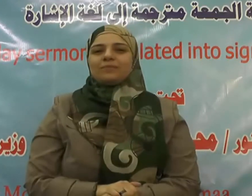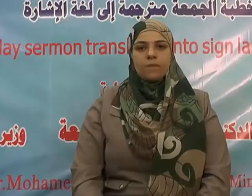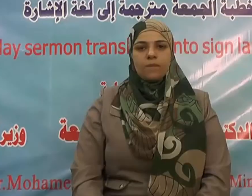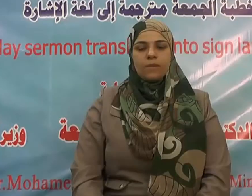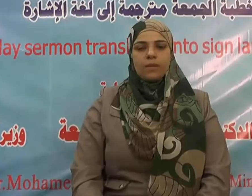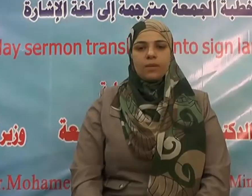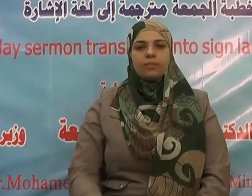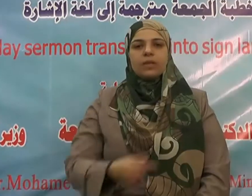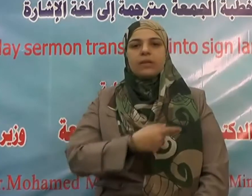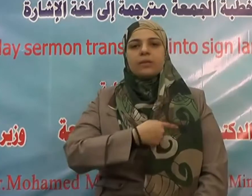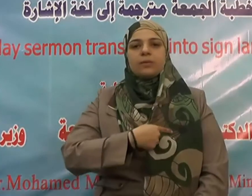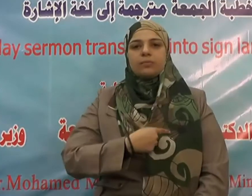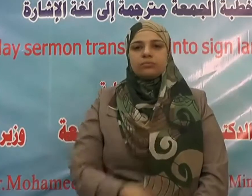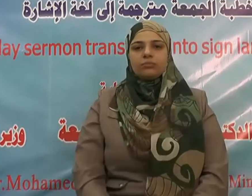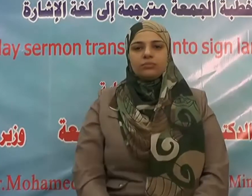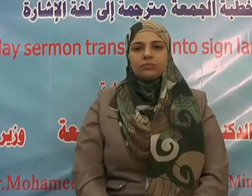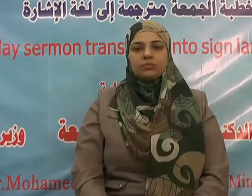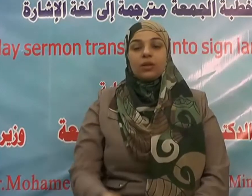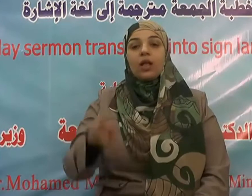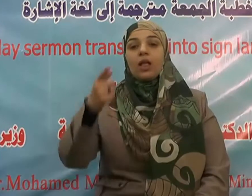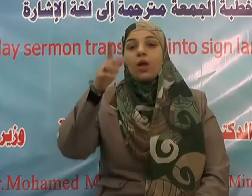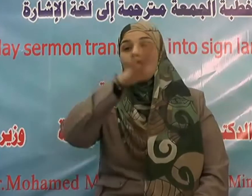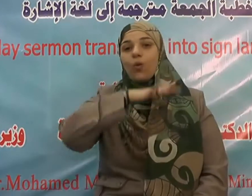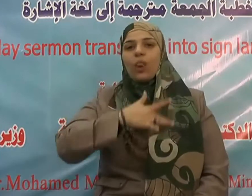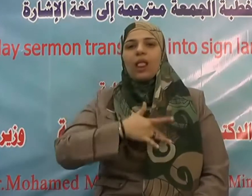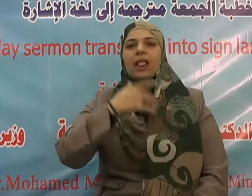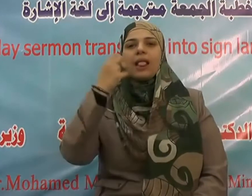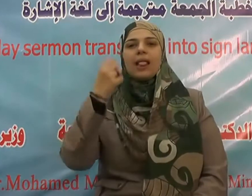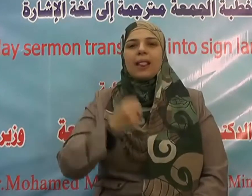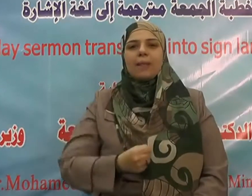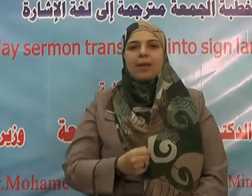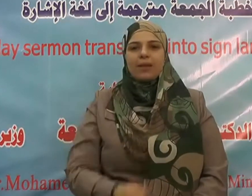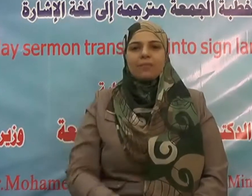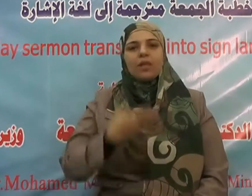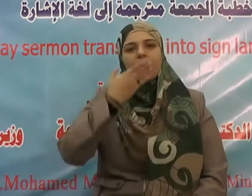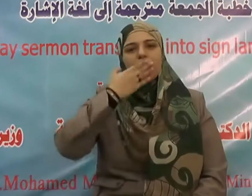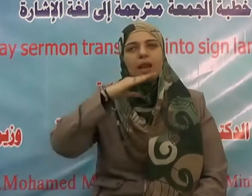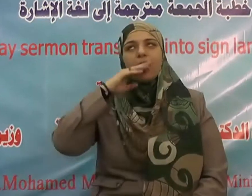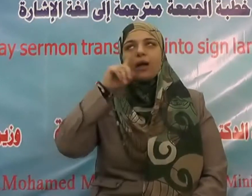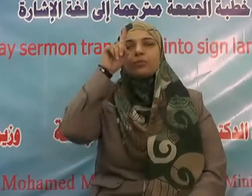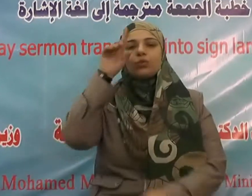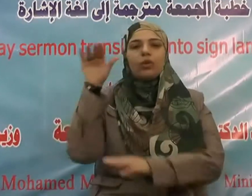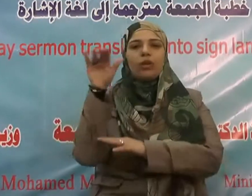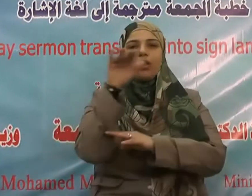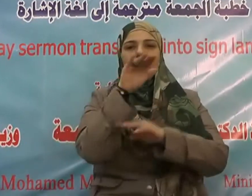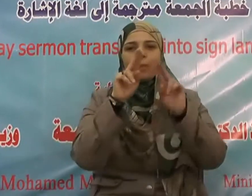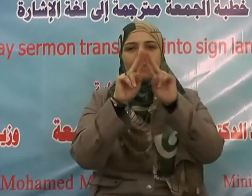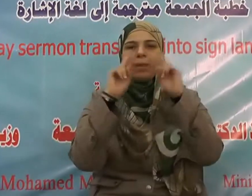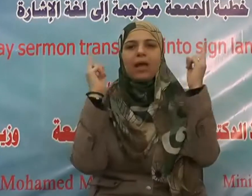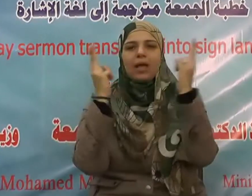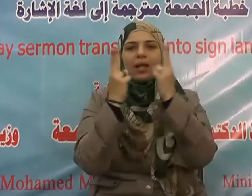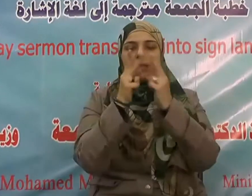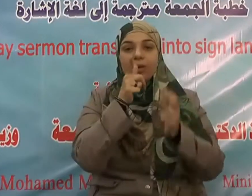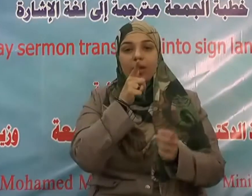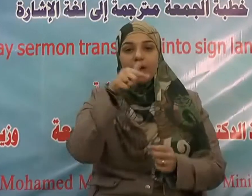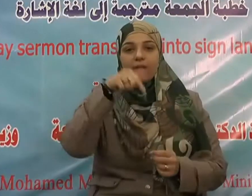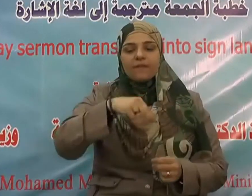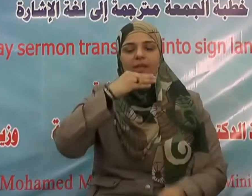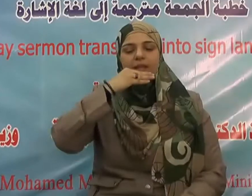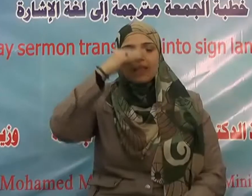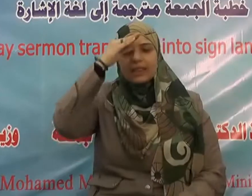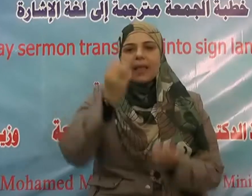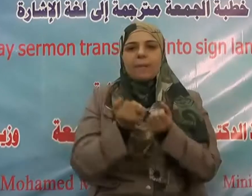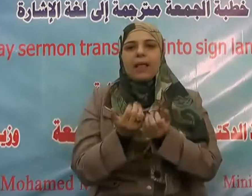كتابه الكريم إن الذين آمنوا وعملوا الصالحات يهديهم